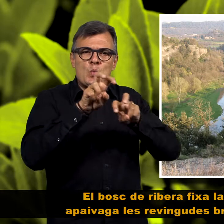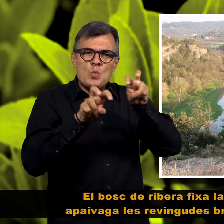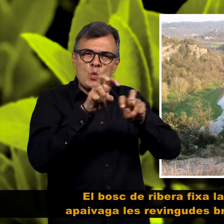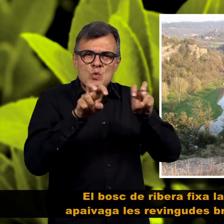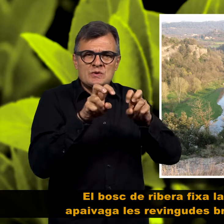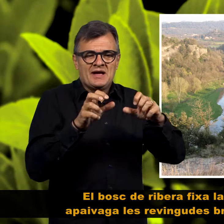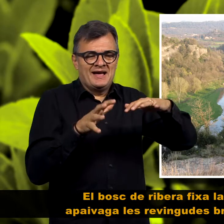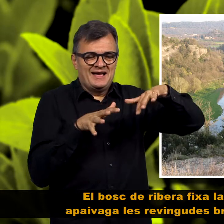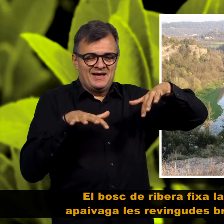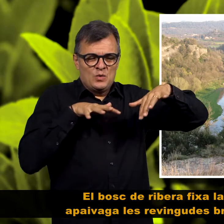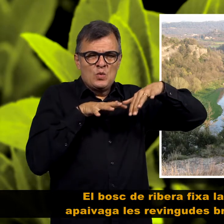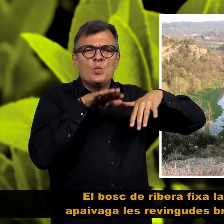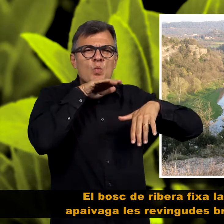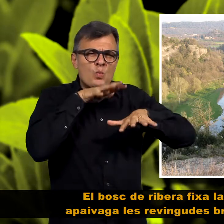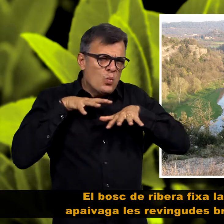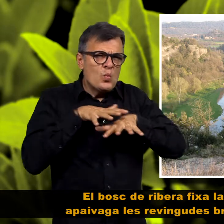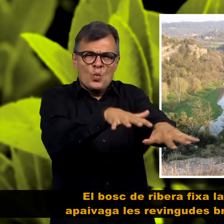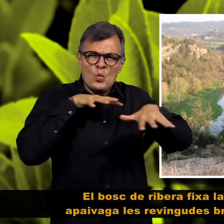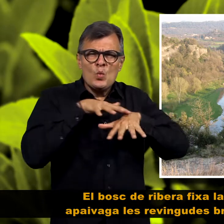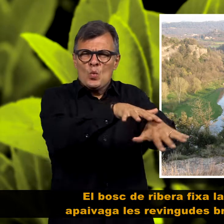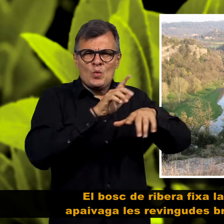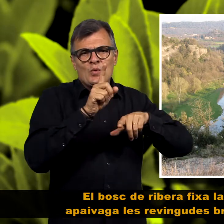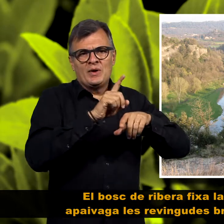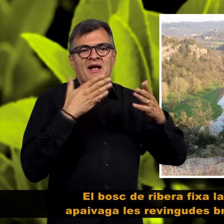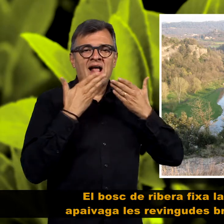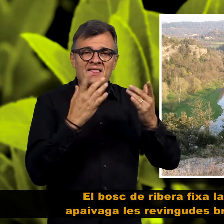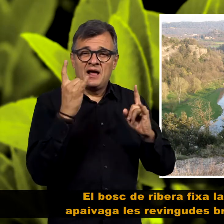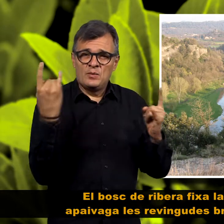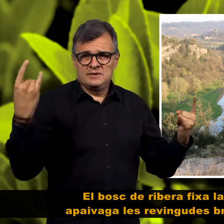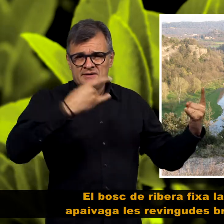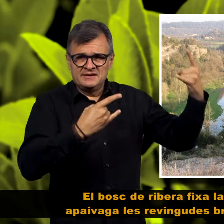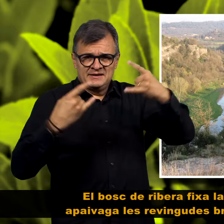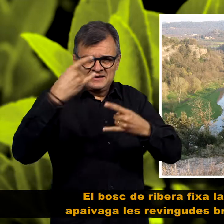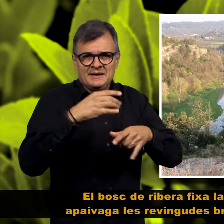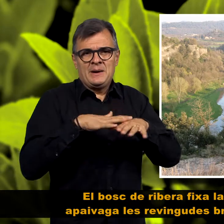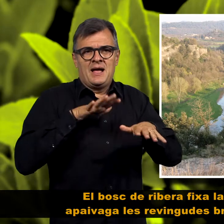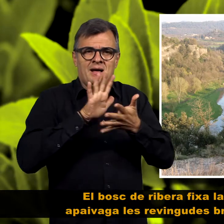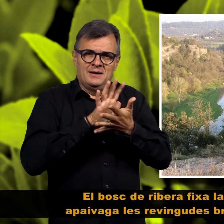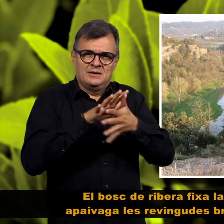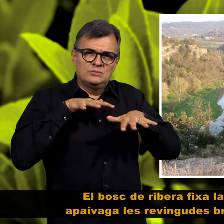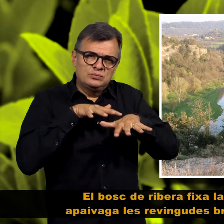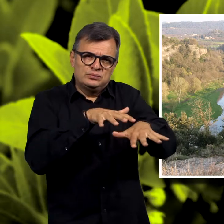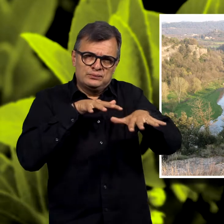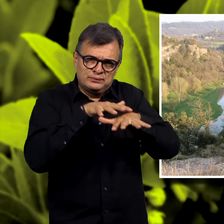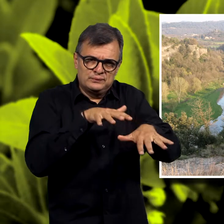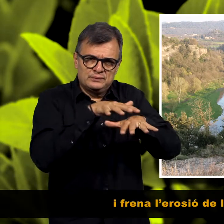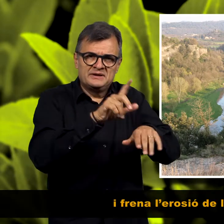El bosc de ribera fixa la riba de les rius, apaivaga les revingures brusques del cabal i frena l'erosió de les